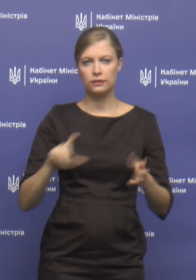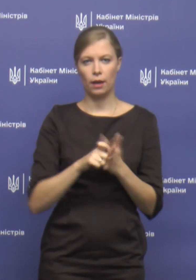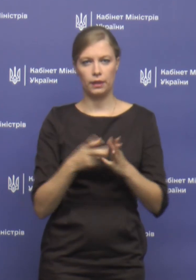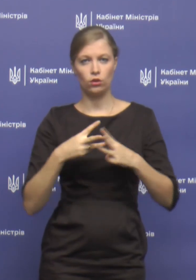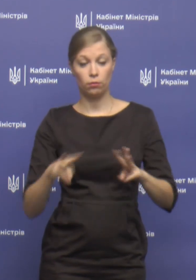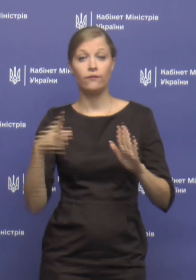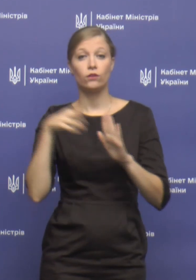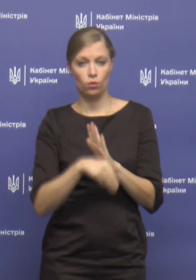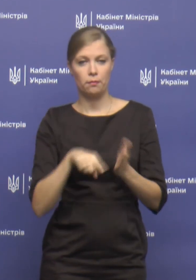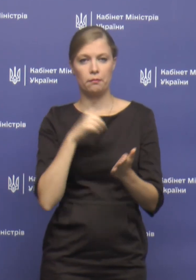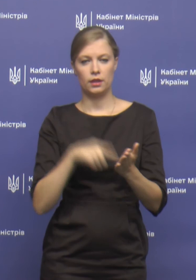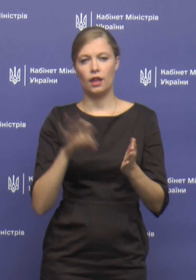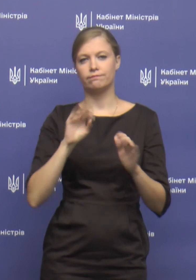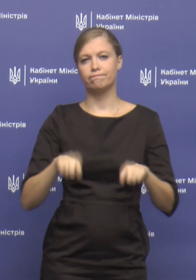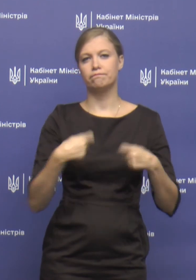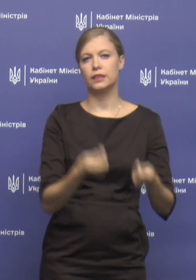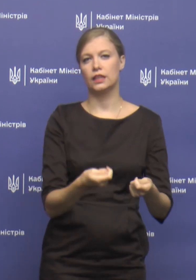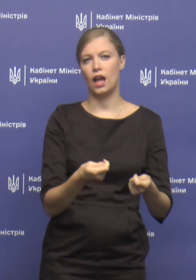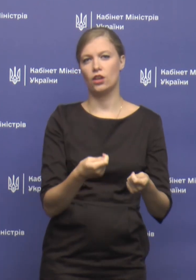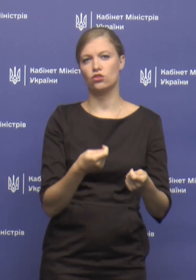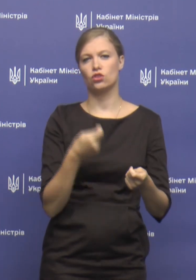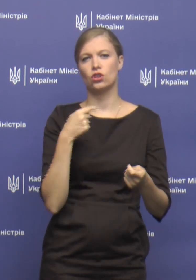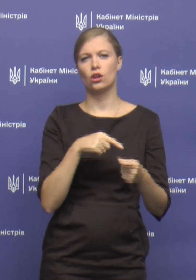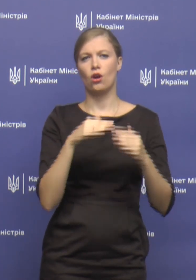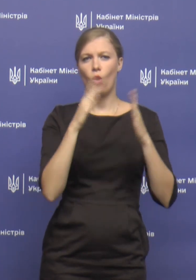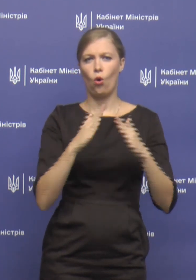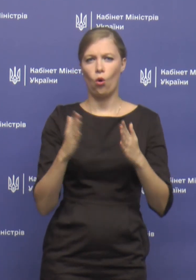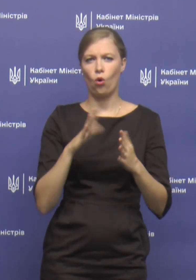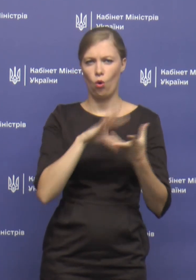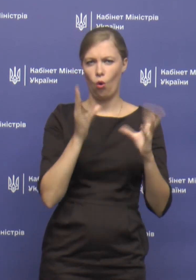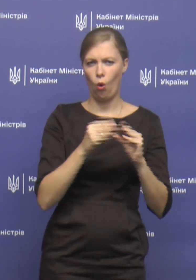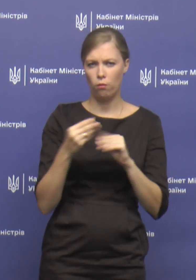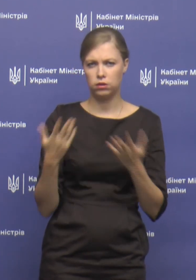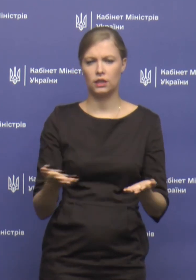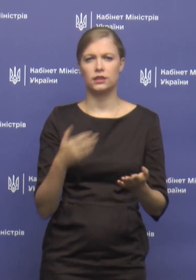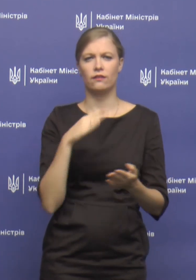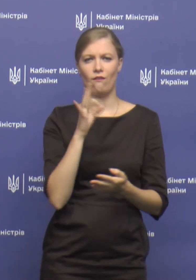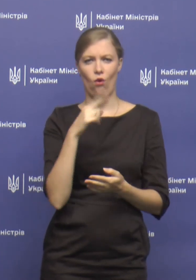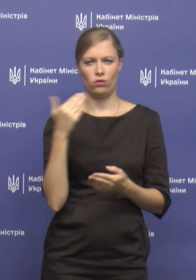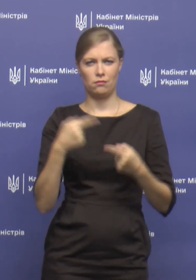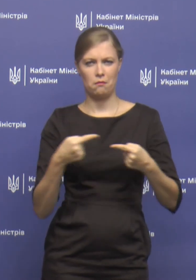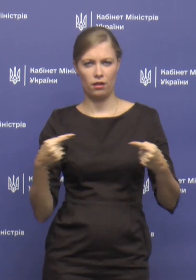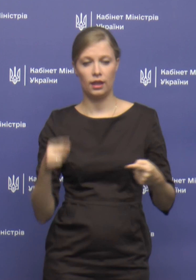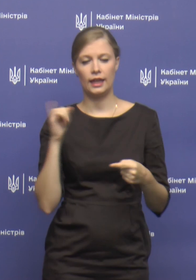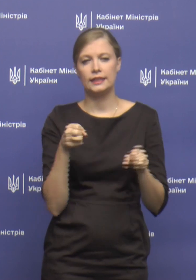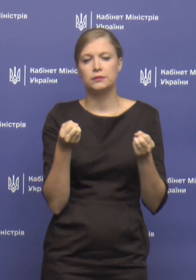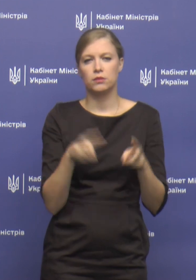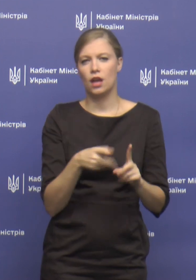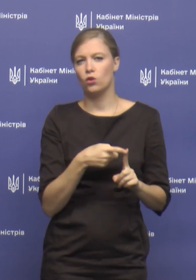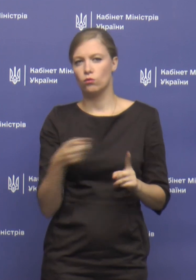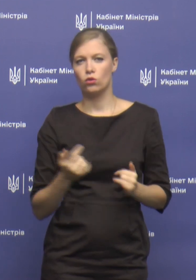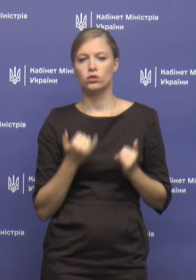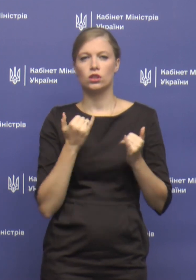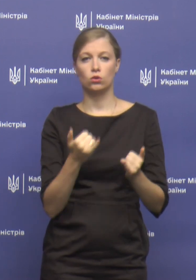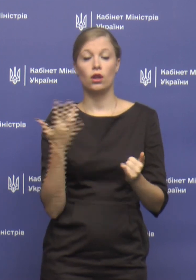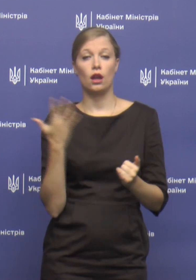міністрів. В тому числі це питання передачі цілісних майнових комплексів фонду майна, а також спеціальну процедуру для